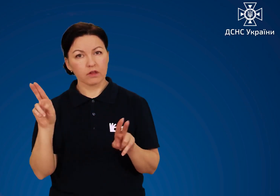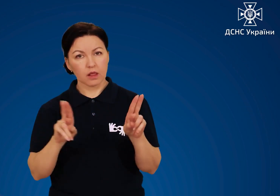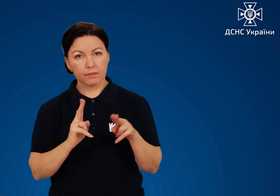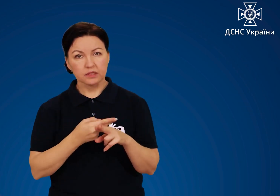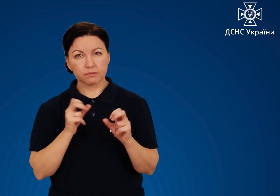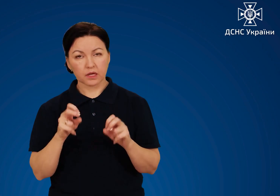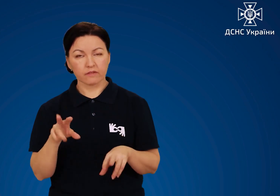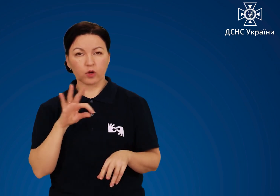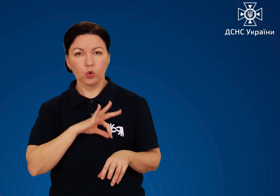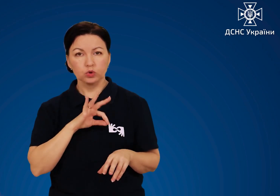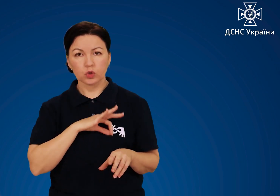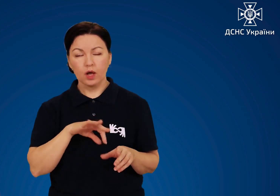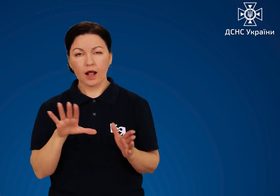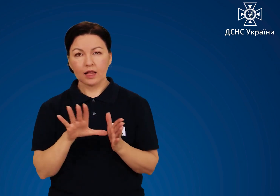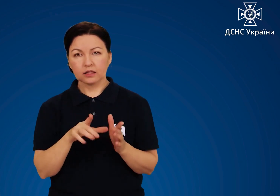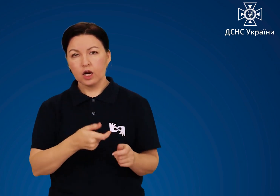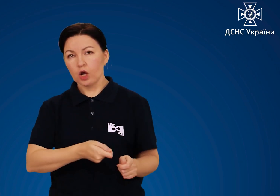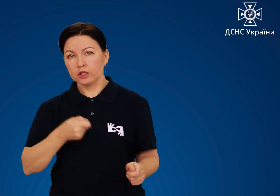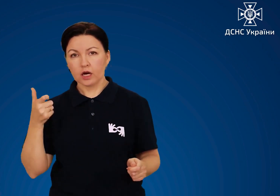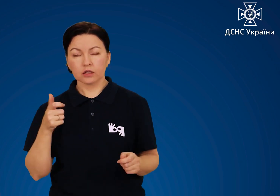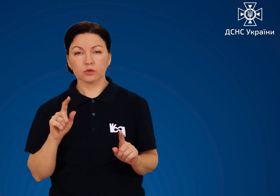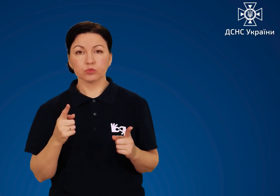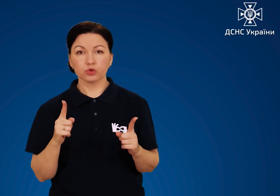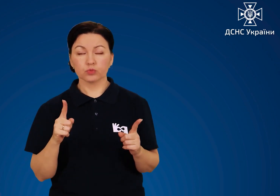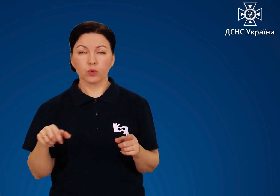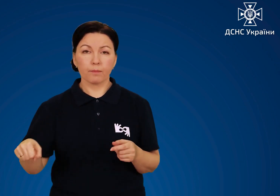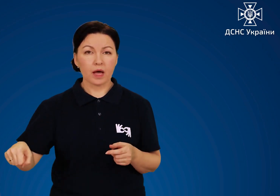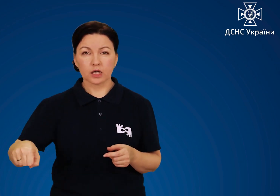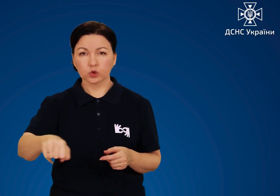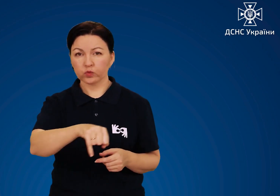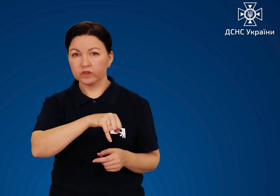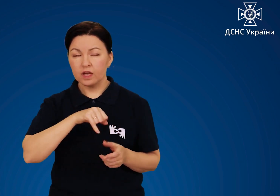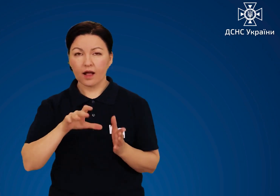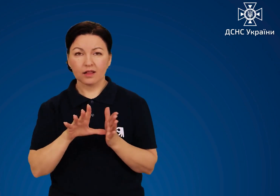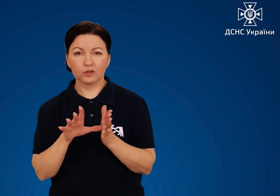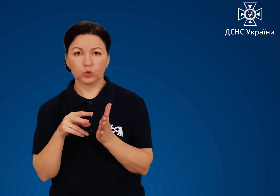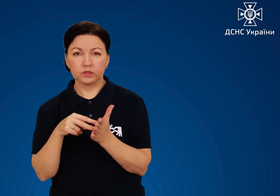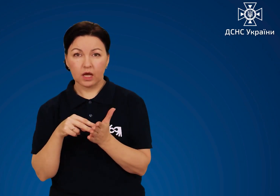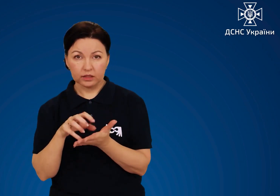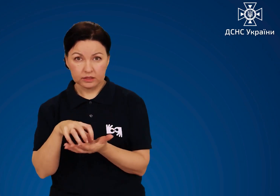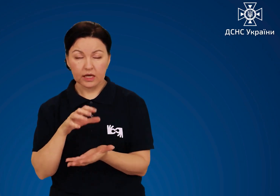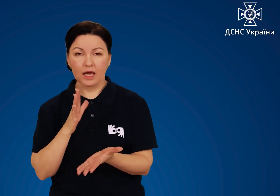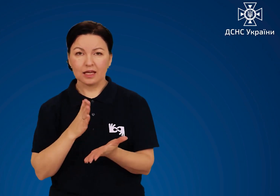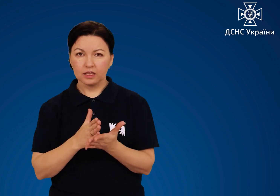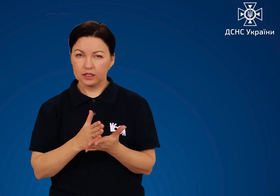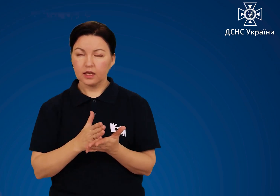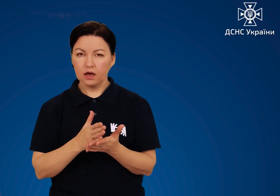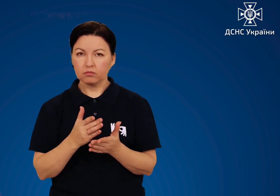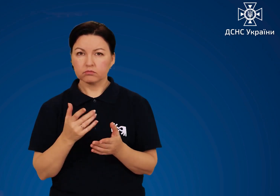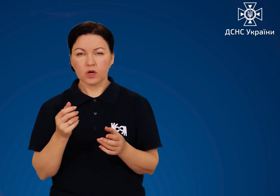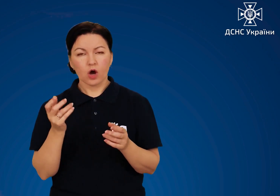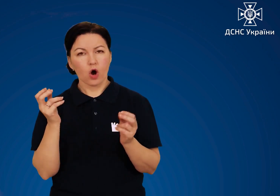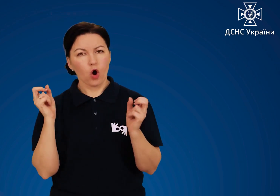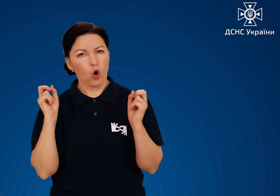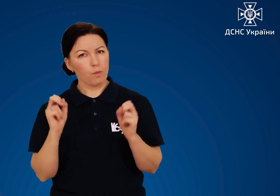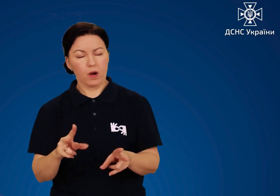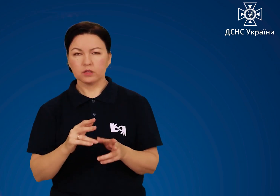безпеки при використанні електрогенераторів, оскільки пересувні електростанції є джерелом